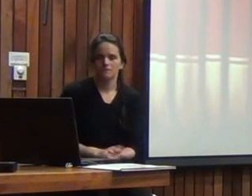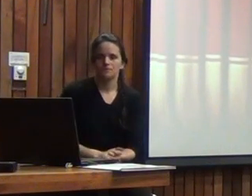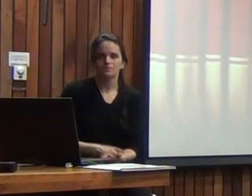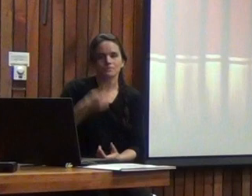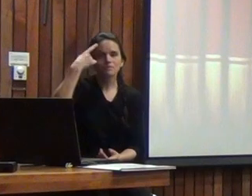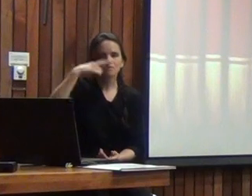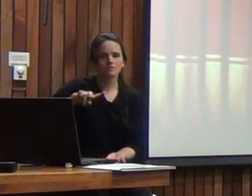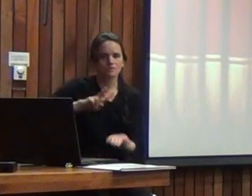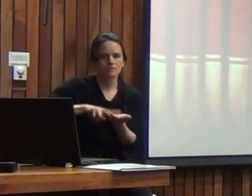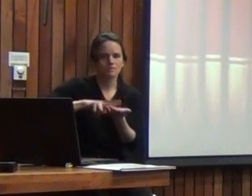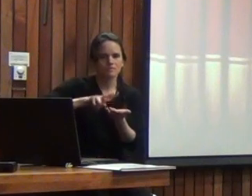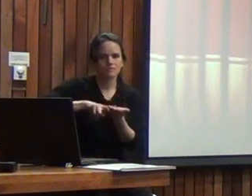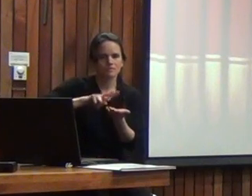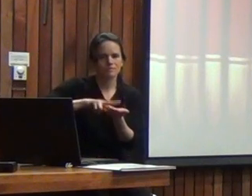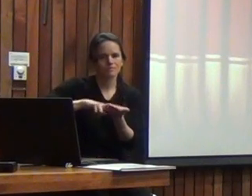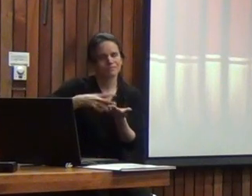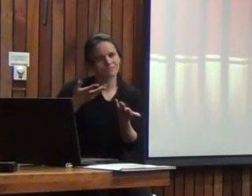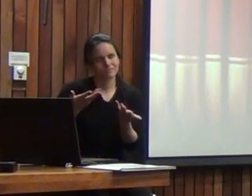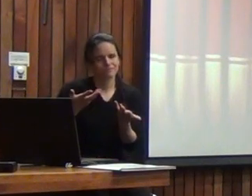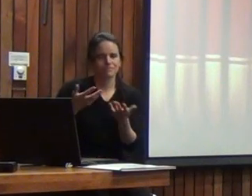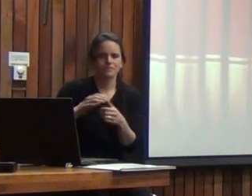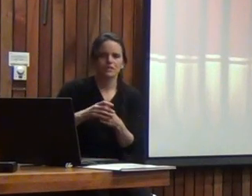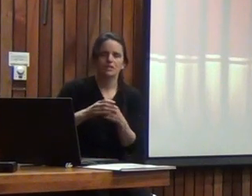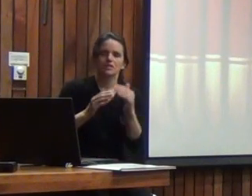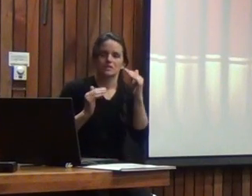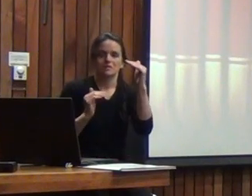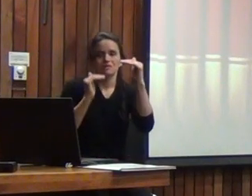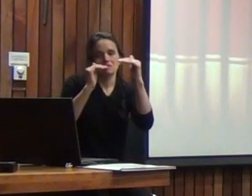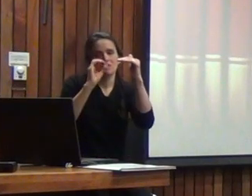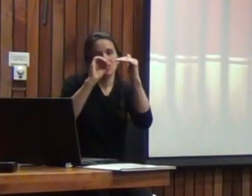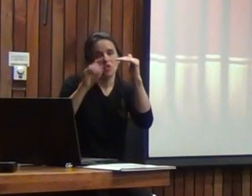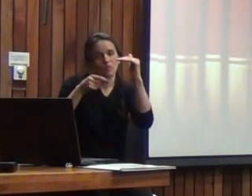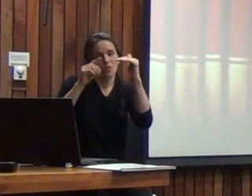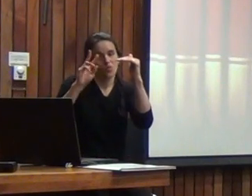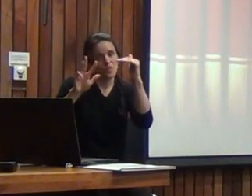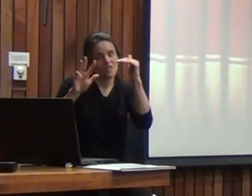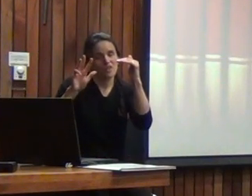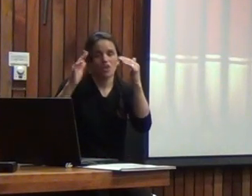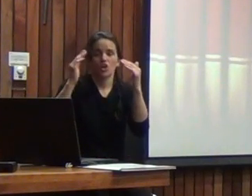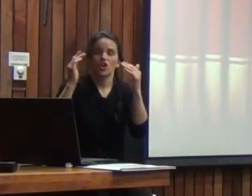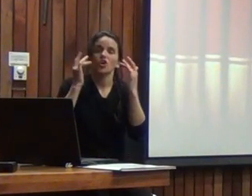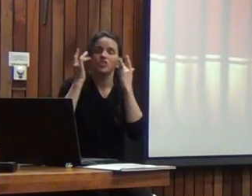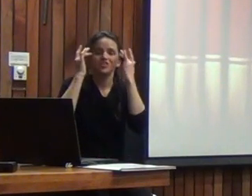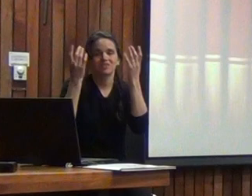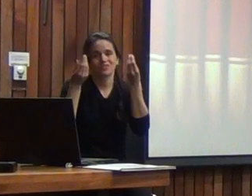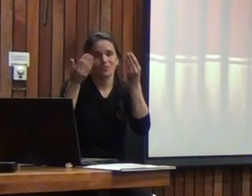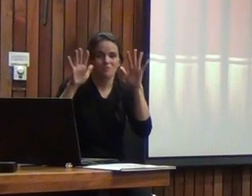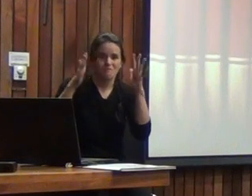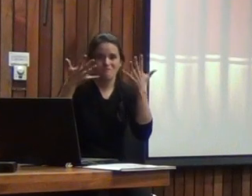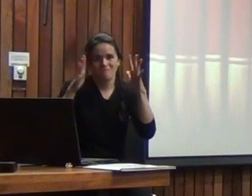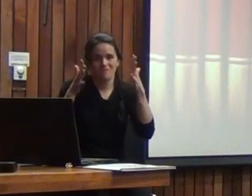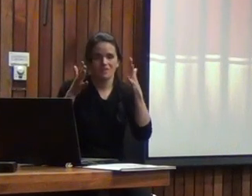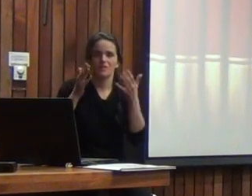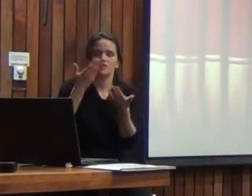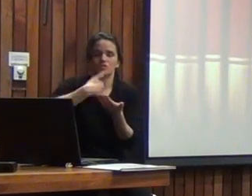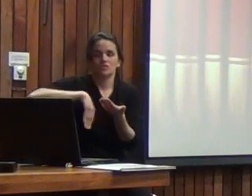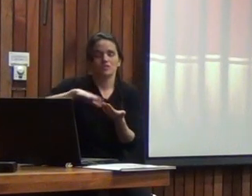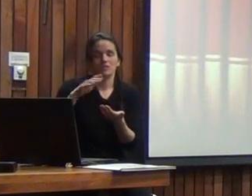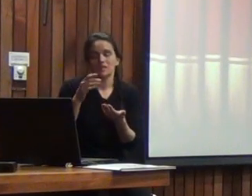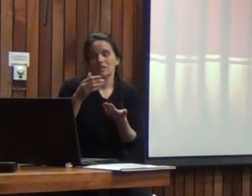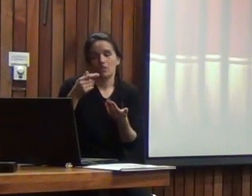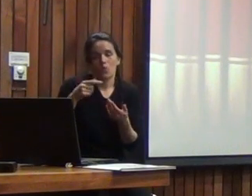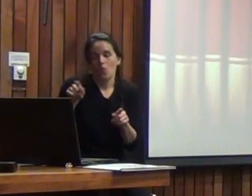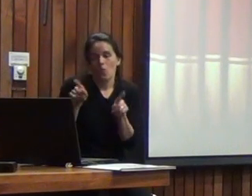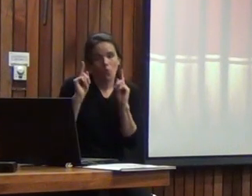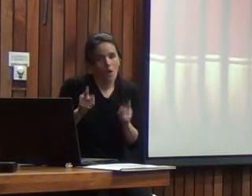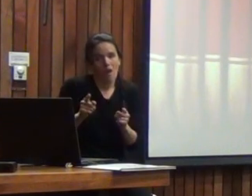pero claro estar contentos por 0,9% sesiones estándar igual es un contento muy relativo porque en realidad debería estar seguimos estando muy